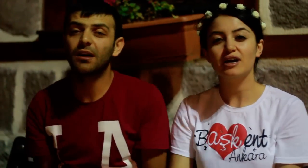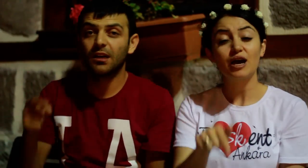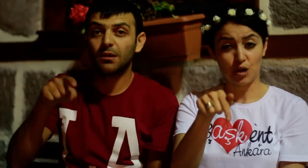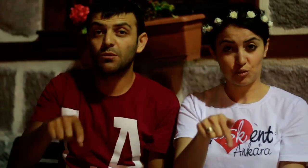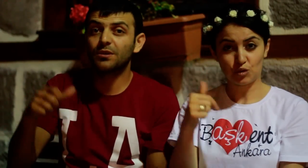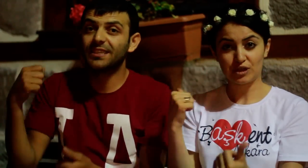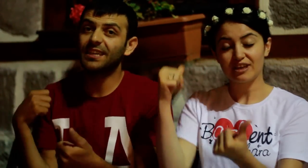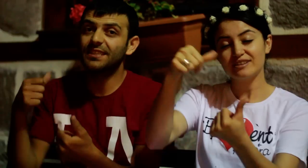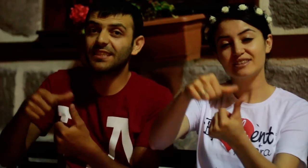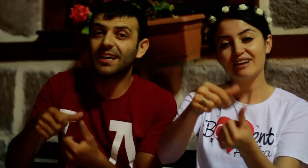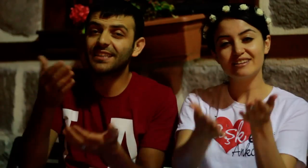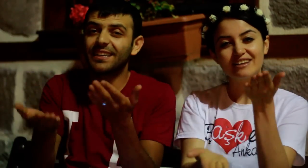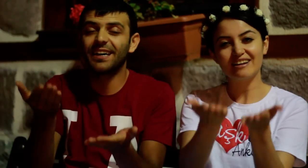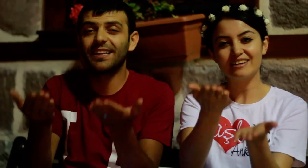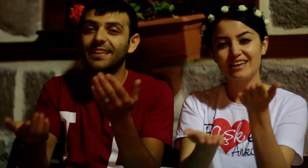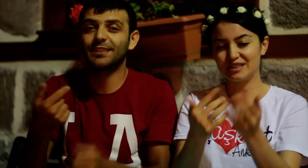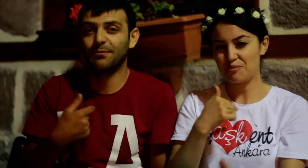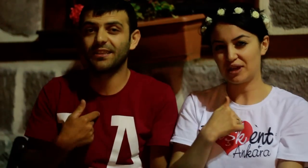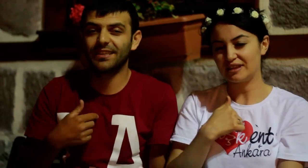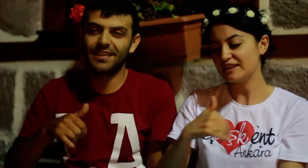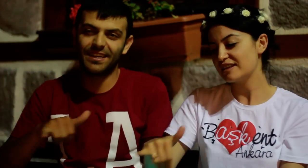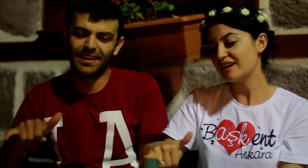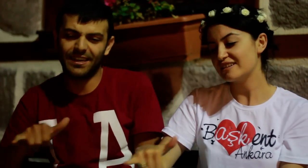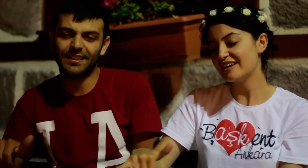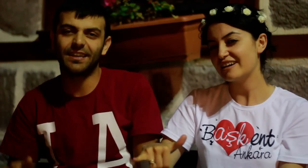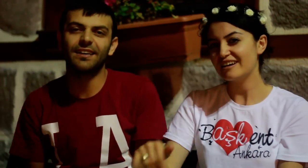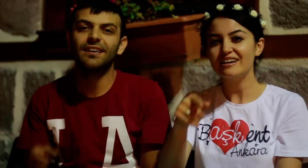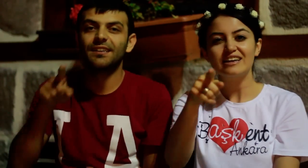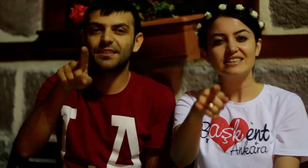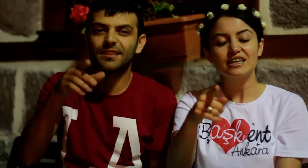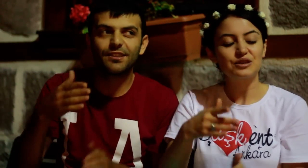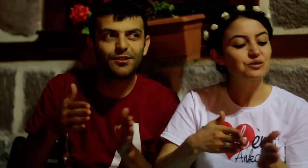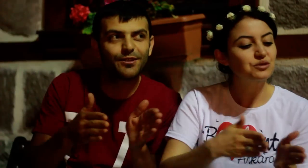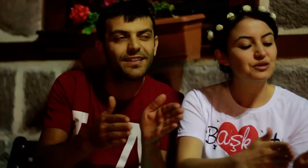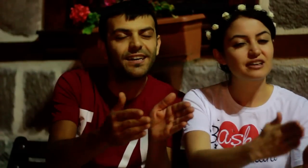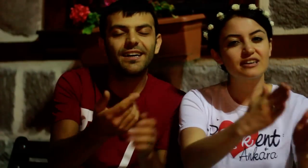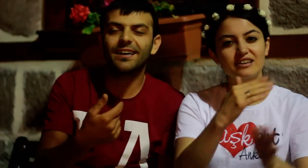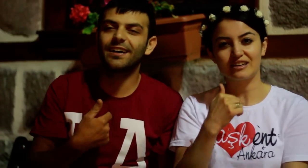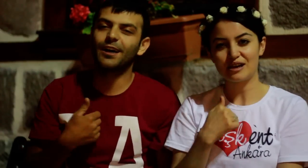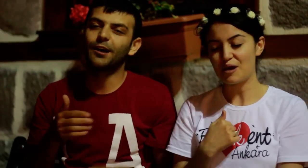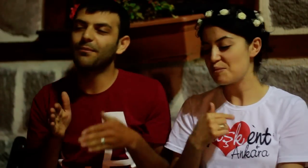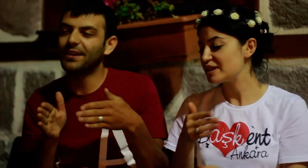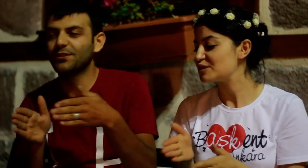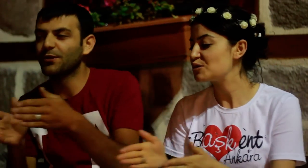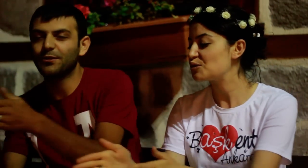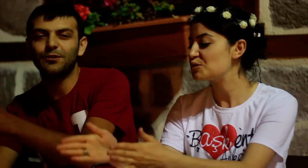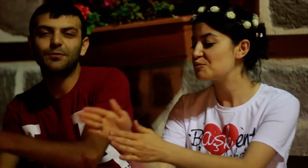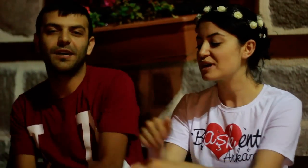Bu kez adalet benden yana Sen yoluna ben yoluma Gönülden